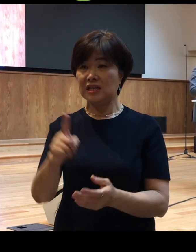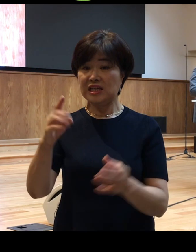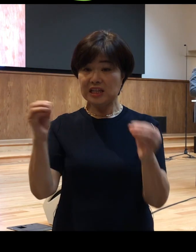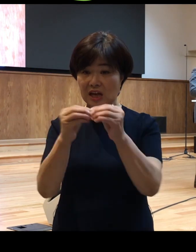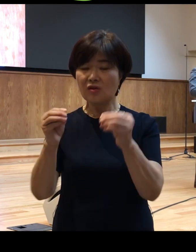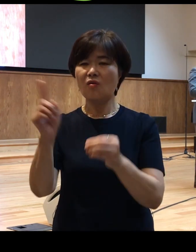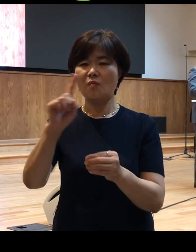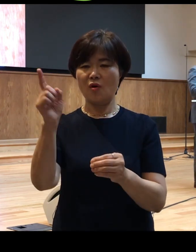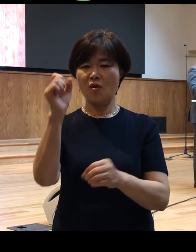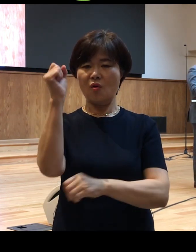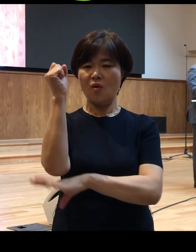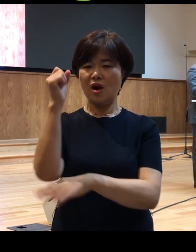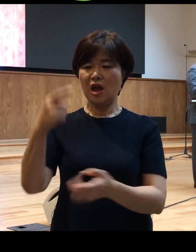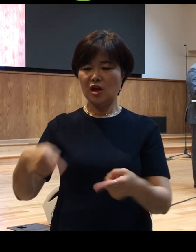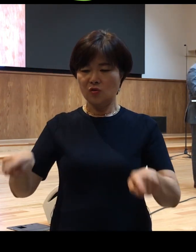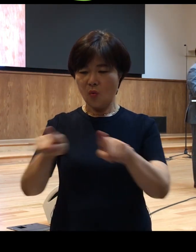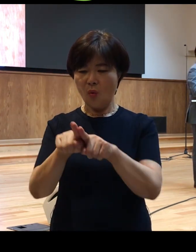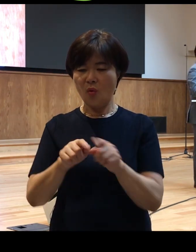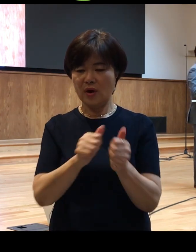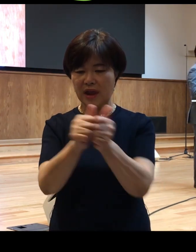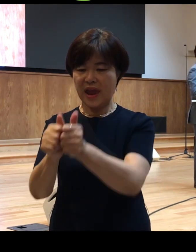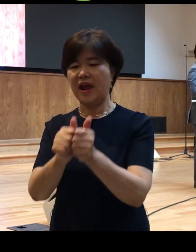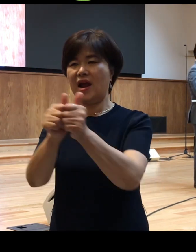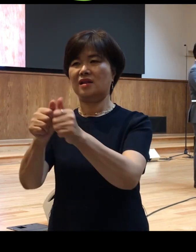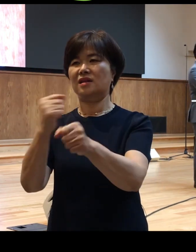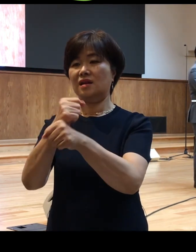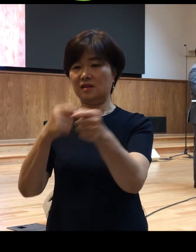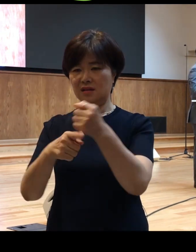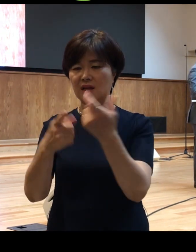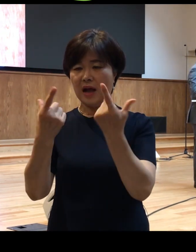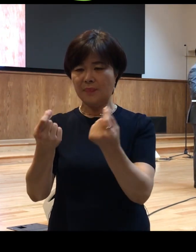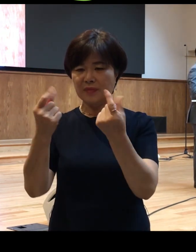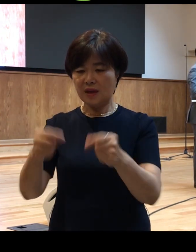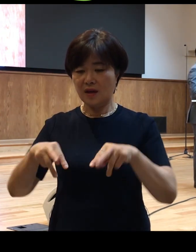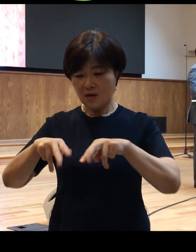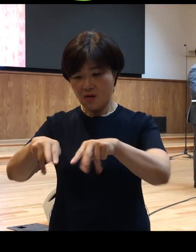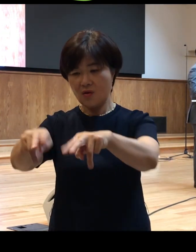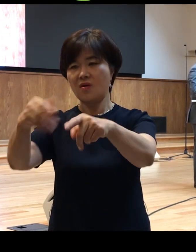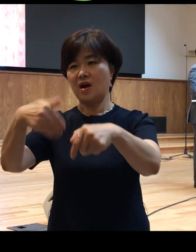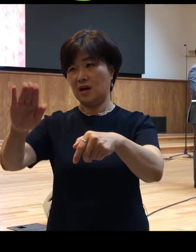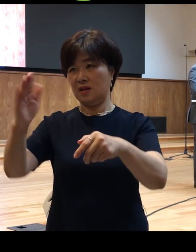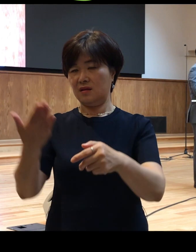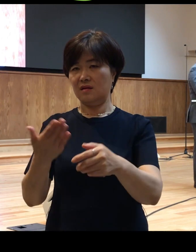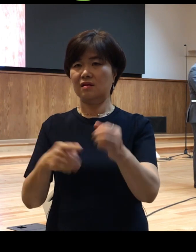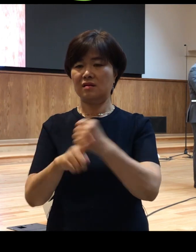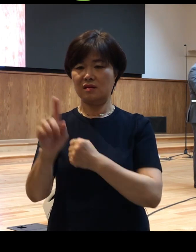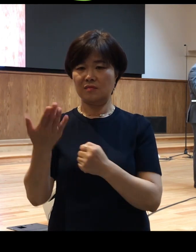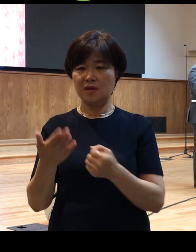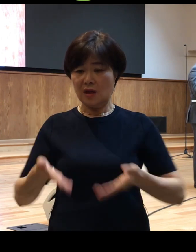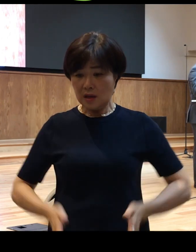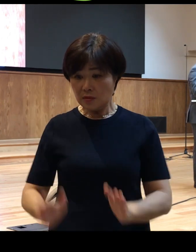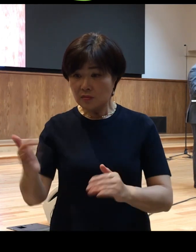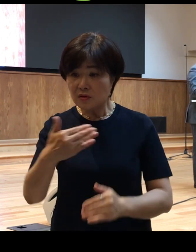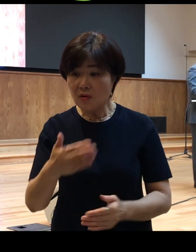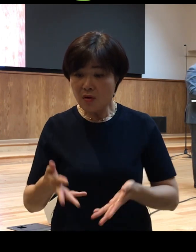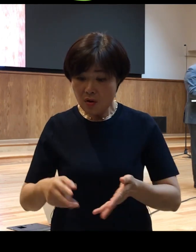동행하다 이런 의미를 가지고 있어요 함께 걸었다는 것이지 그럼 나면서부터 걷지 못하던 이 사람이